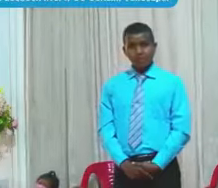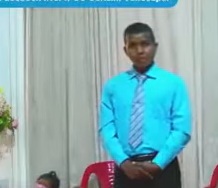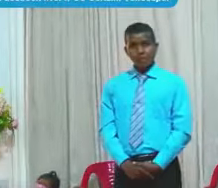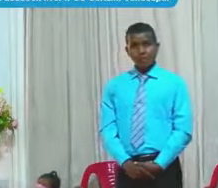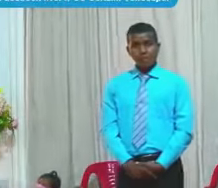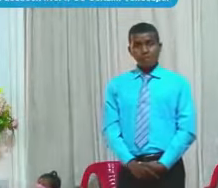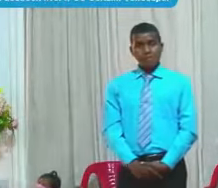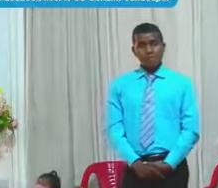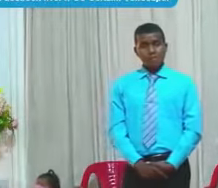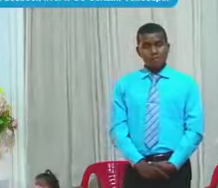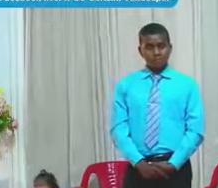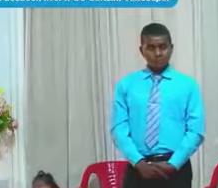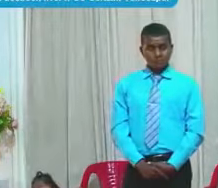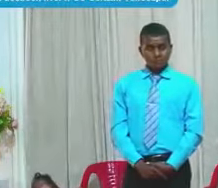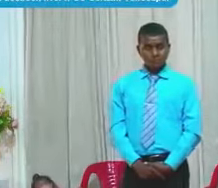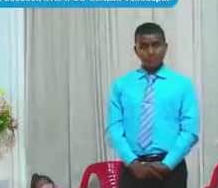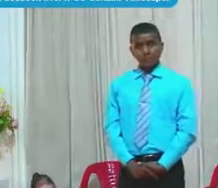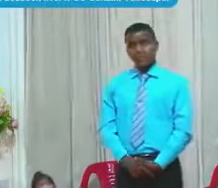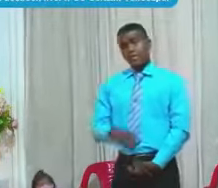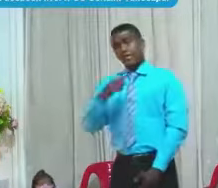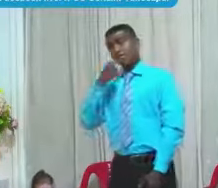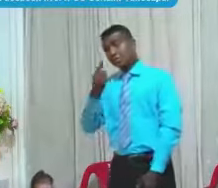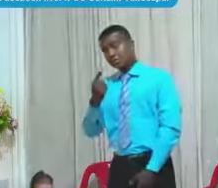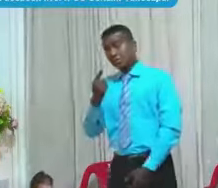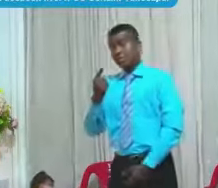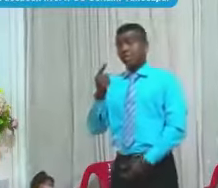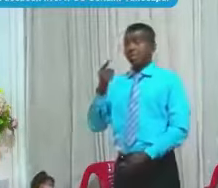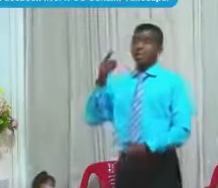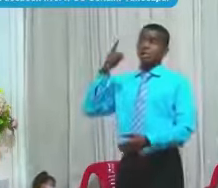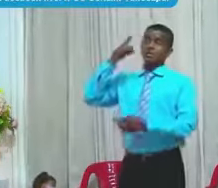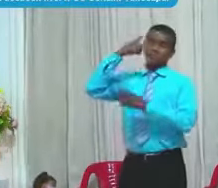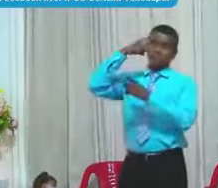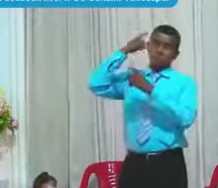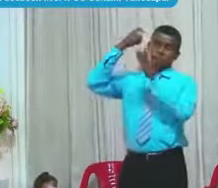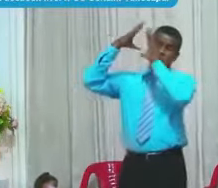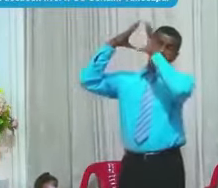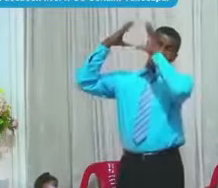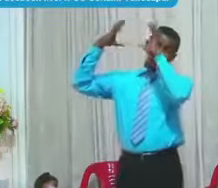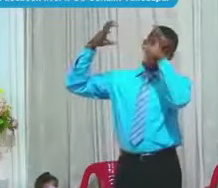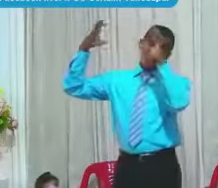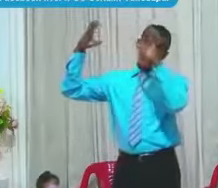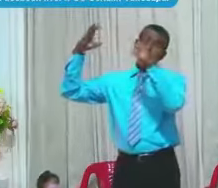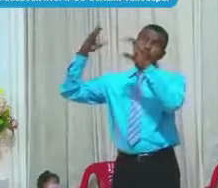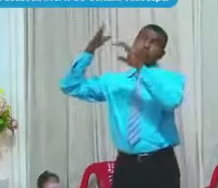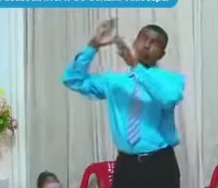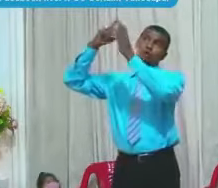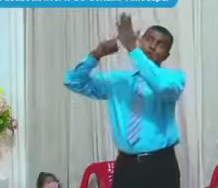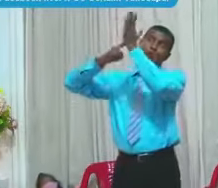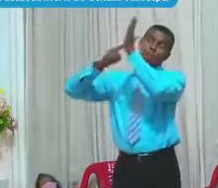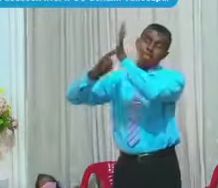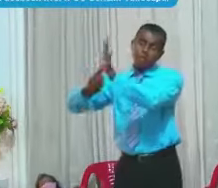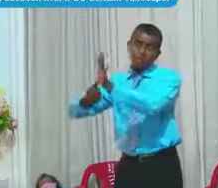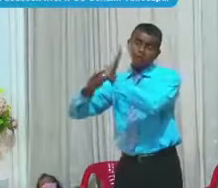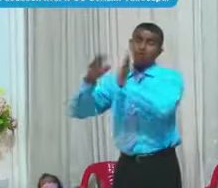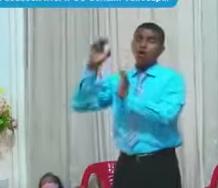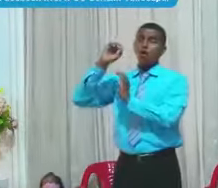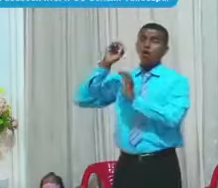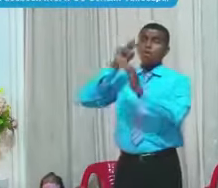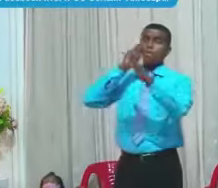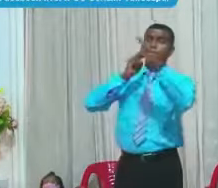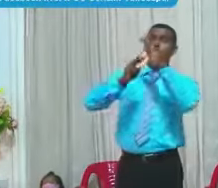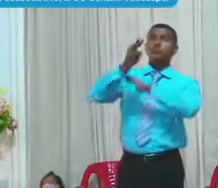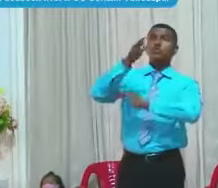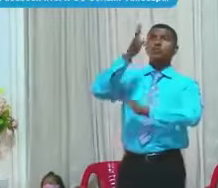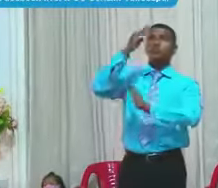visiones Nocturnas Cuando los hombres Duermen Sobre sus lechos Dios baja Y cuando usted